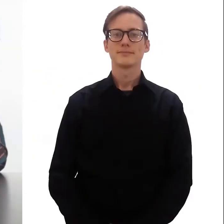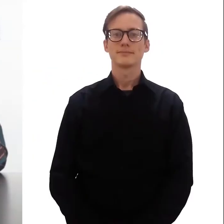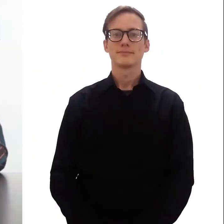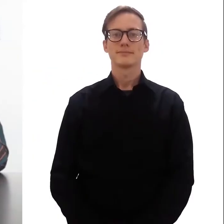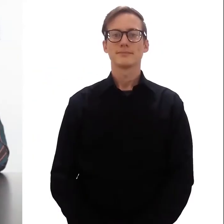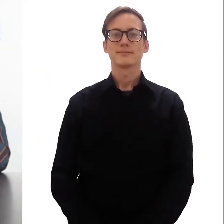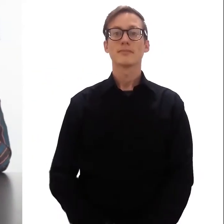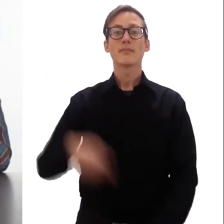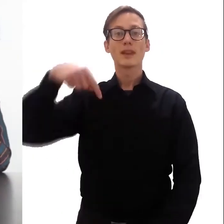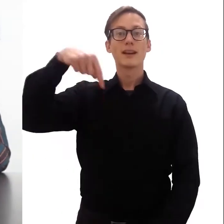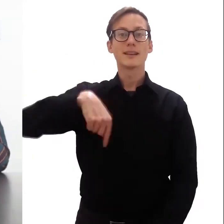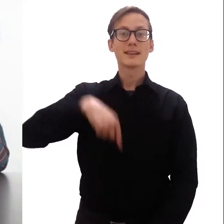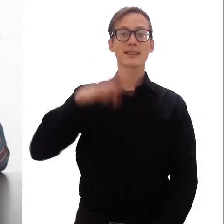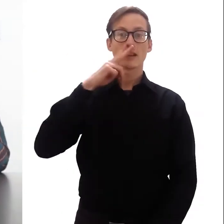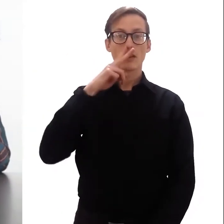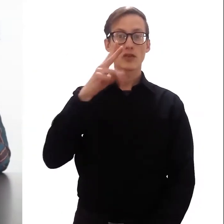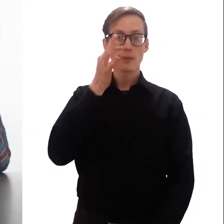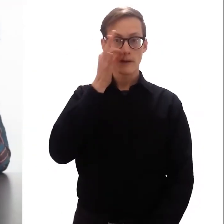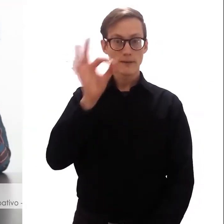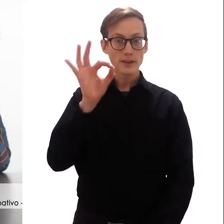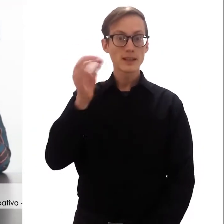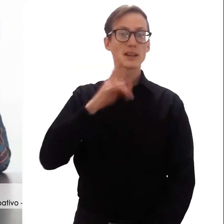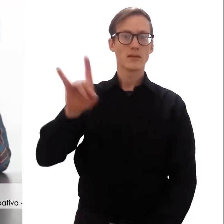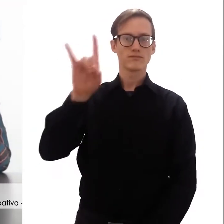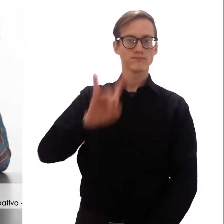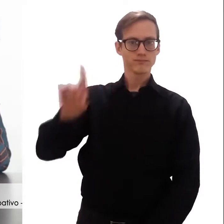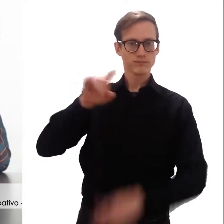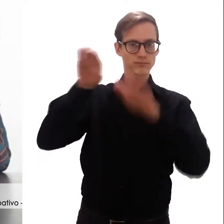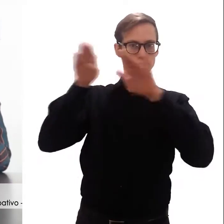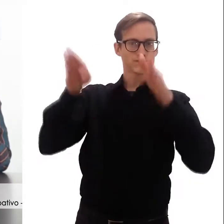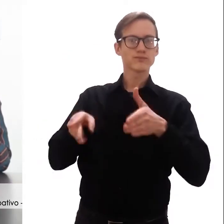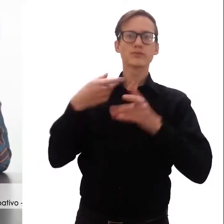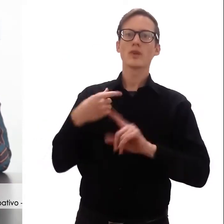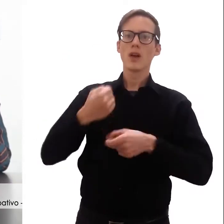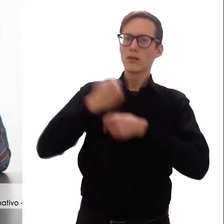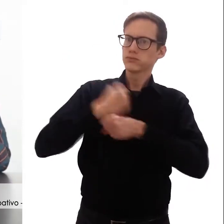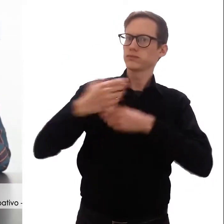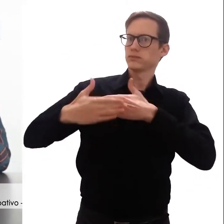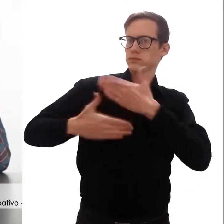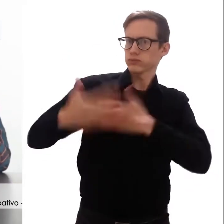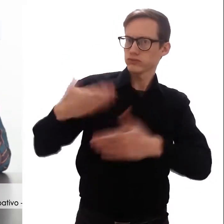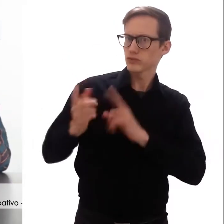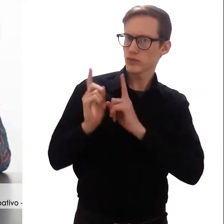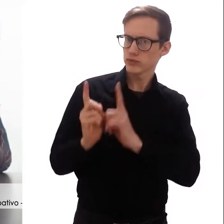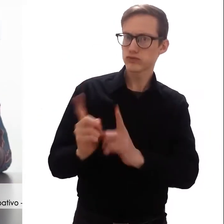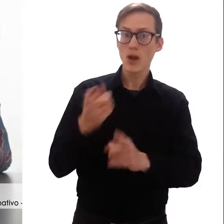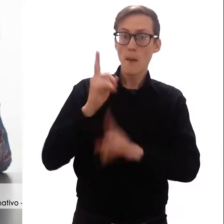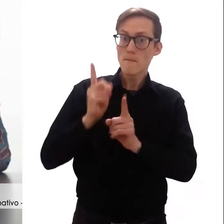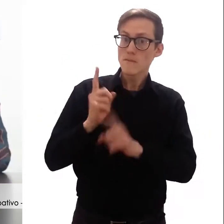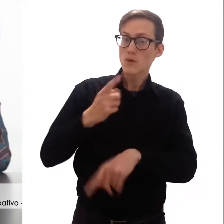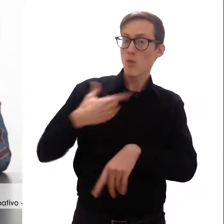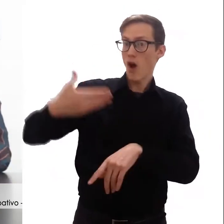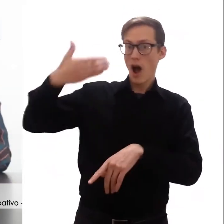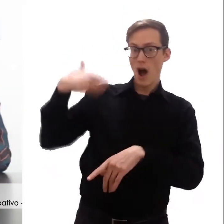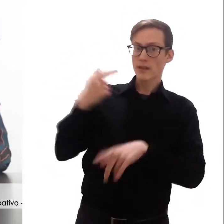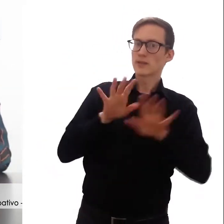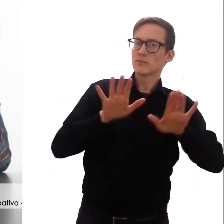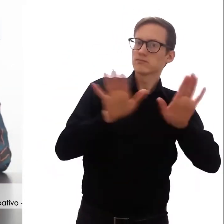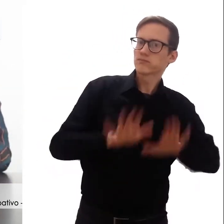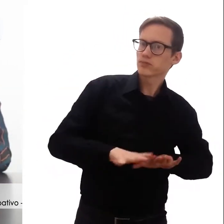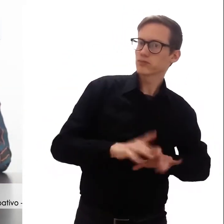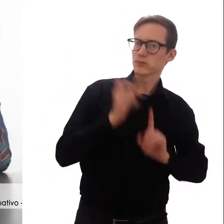En este 2020 la universidad continúa con sus actividades planificadas a pesar del